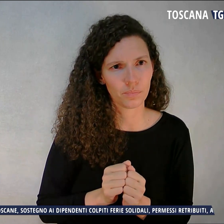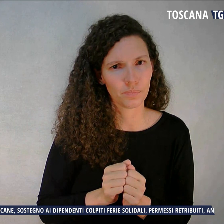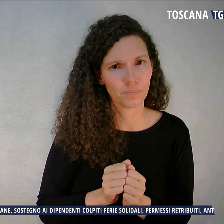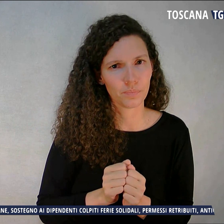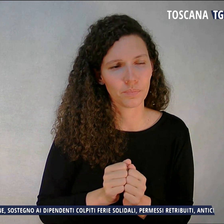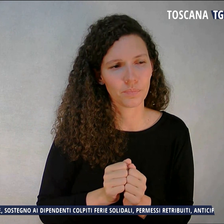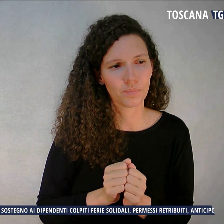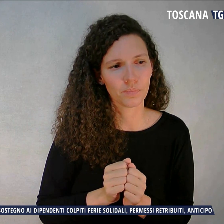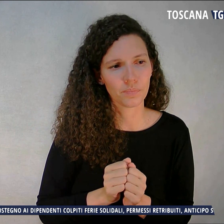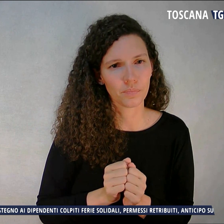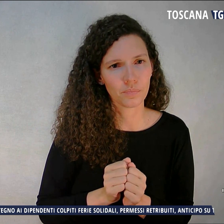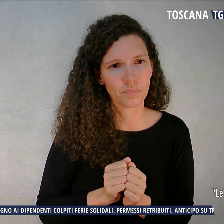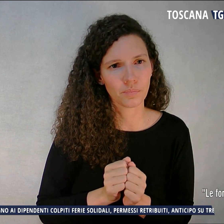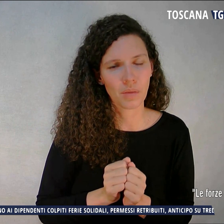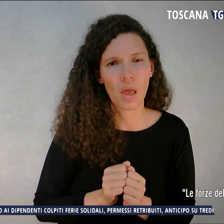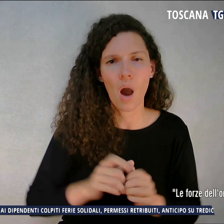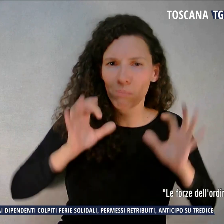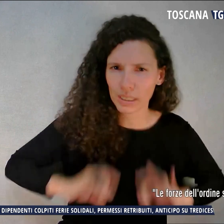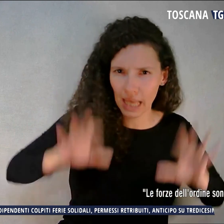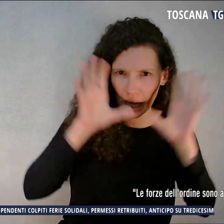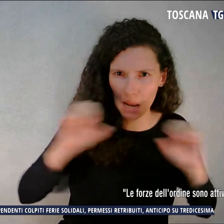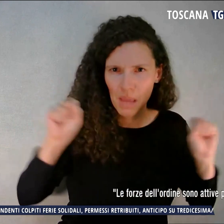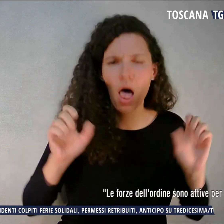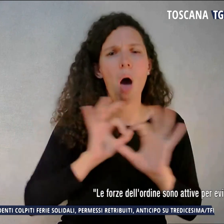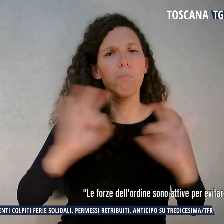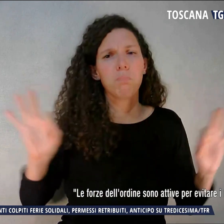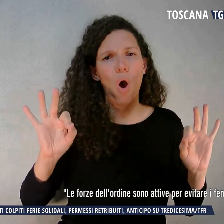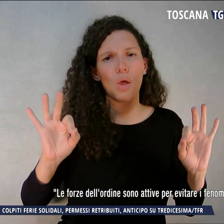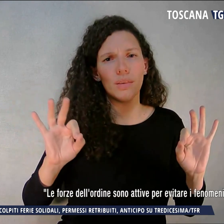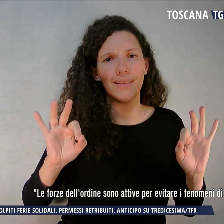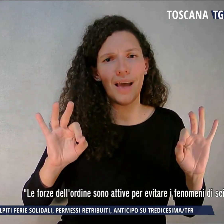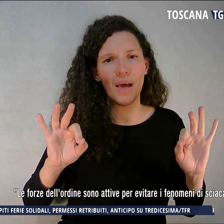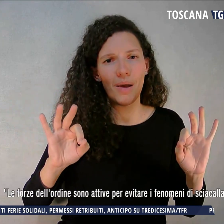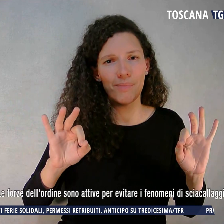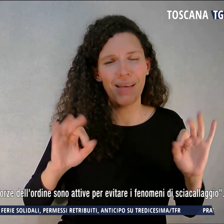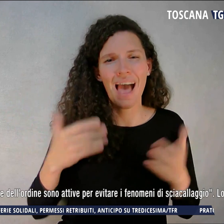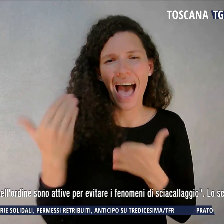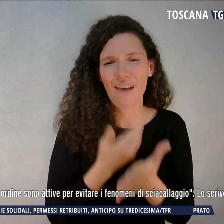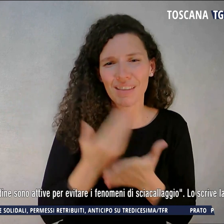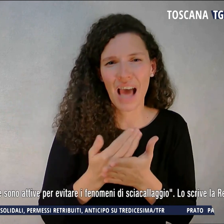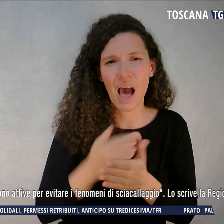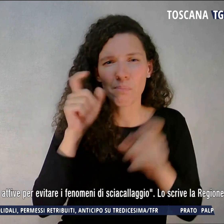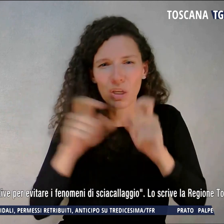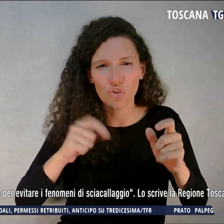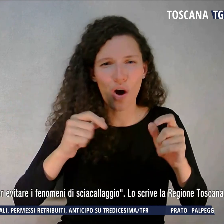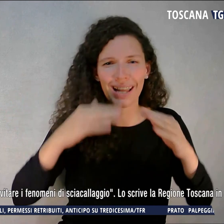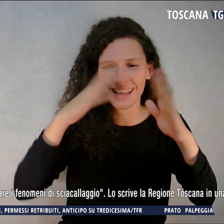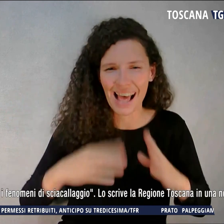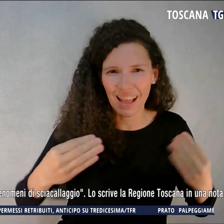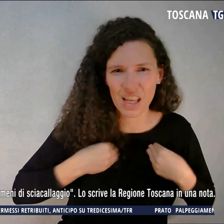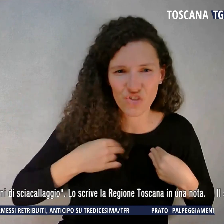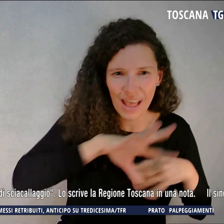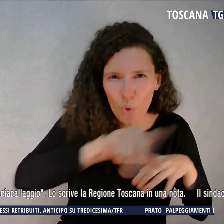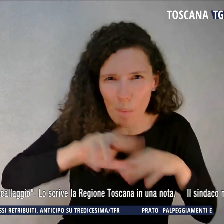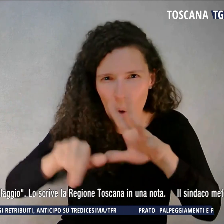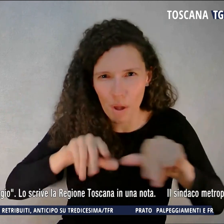Le forze dell'ordine sono attive per evitare i fenomeni di sciacallaggio, lo scrive la Regione Toscana in una nota. Il sindaco